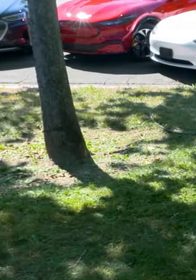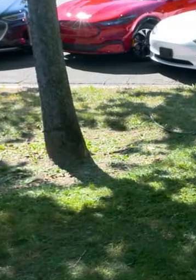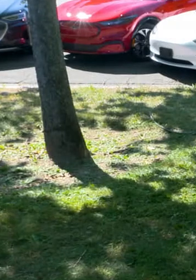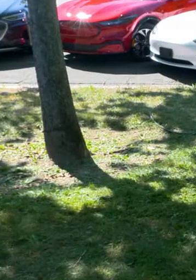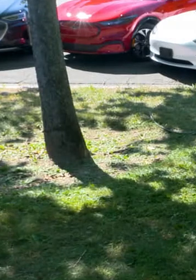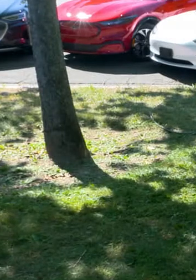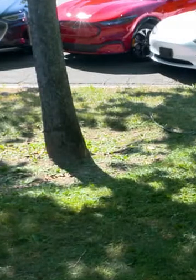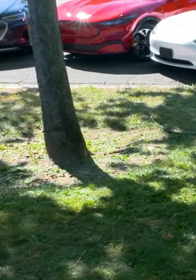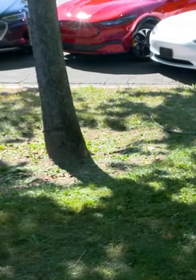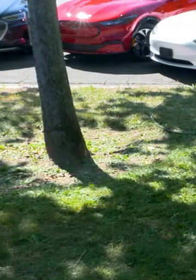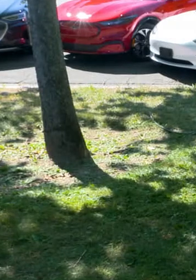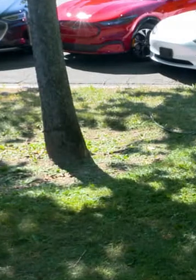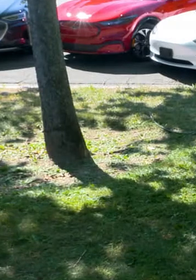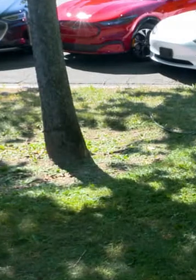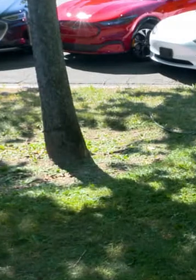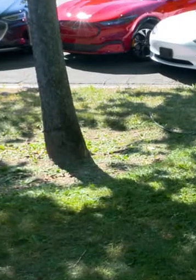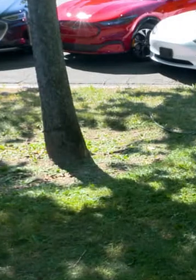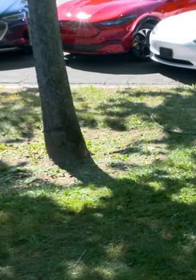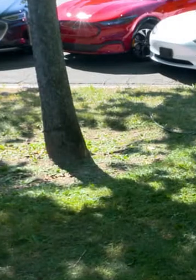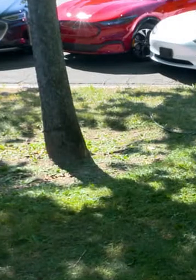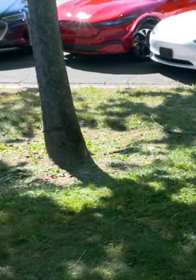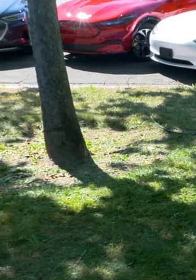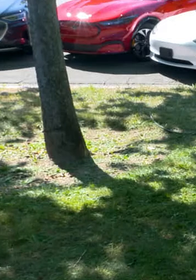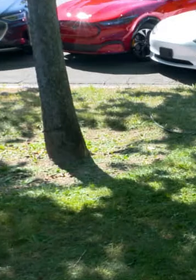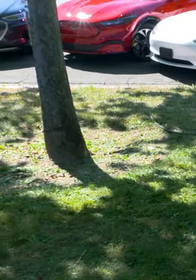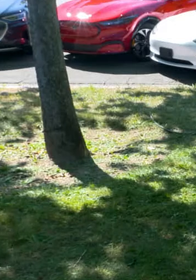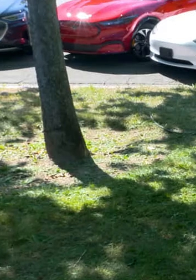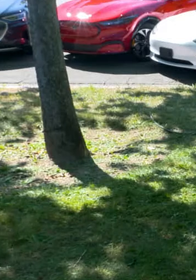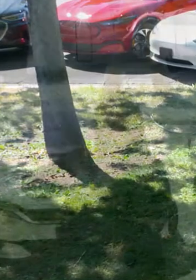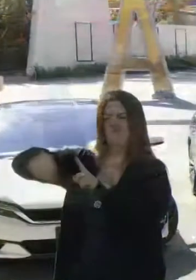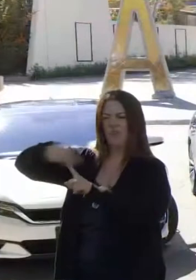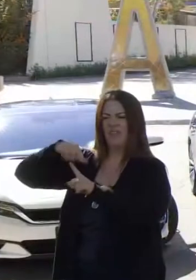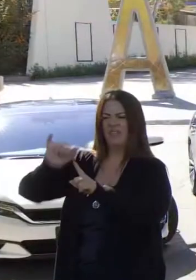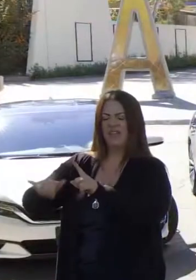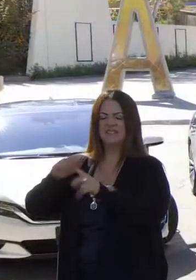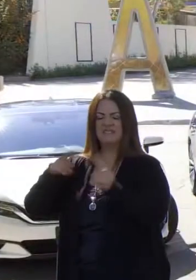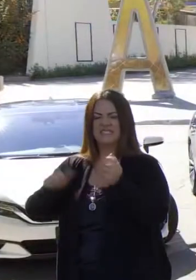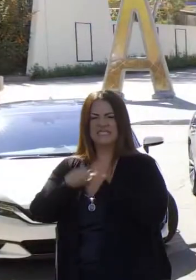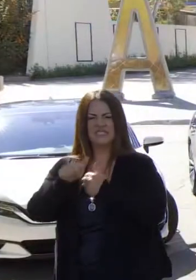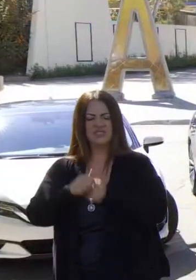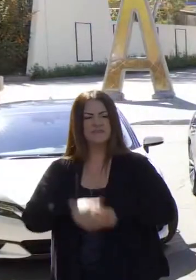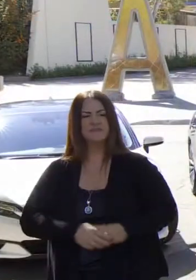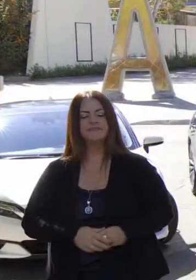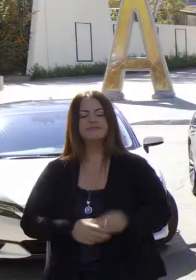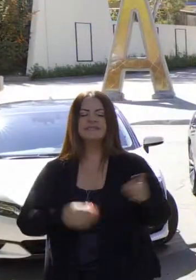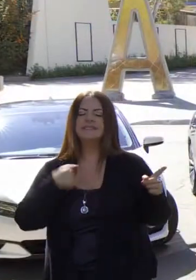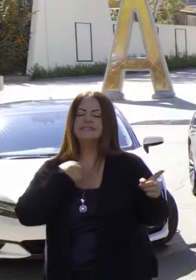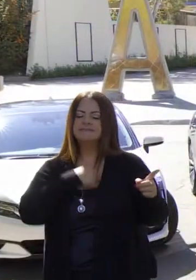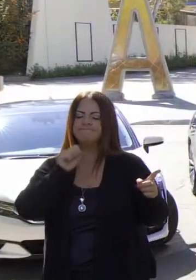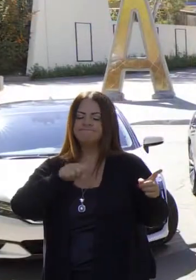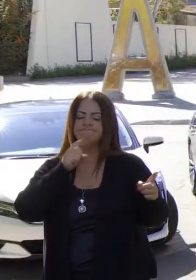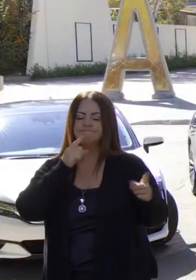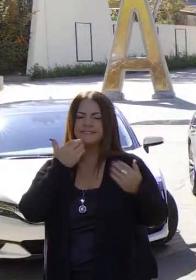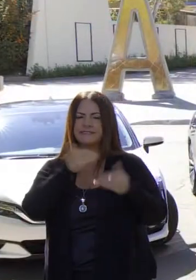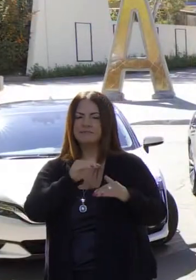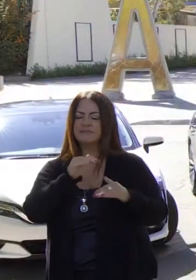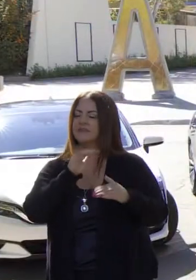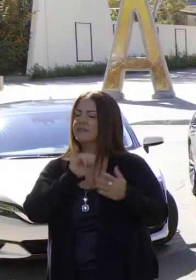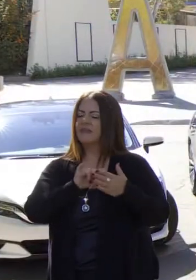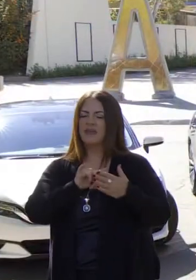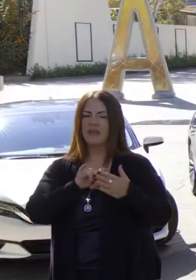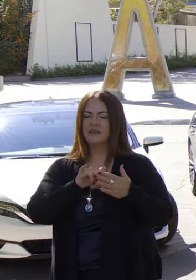peligrosa para la fauna. ¿Por qué no hablan de esta extracción de fracking? Hemos puesto un